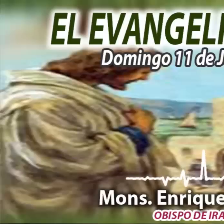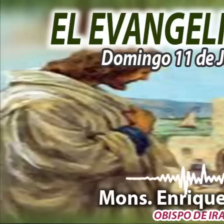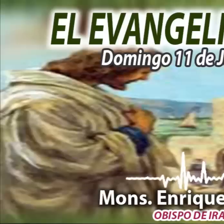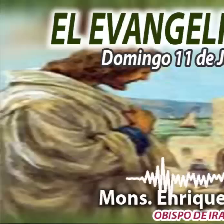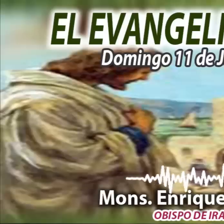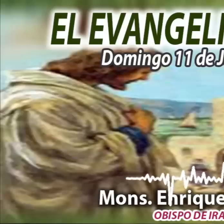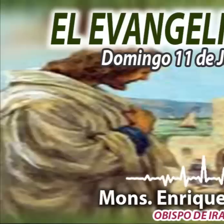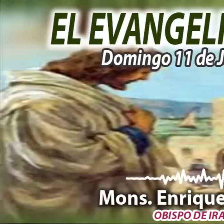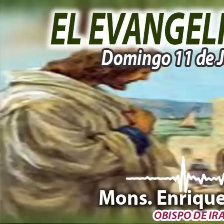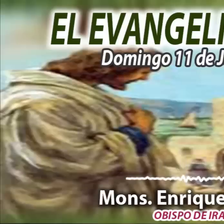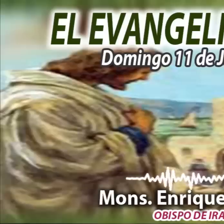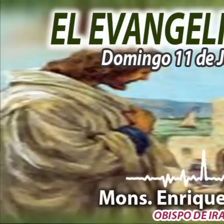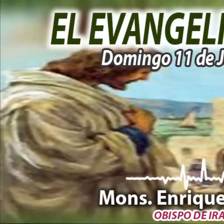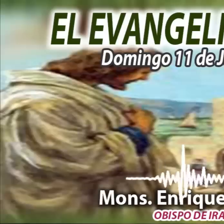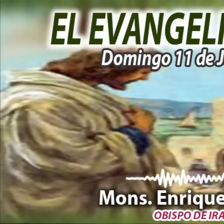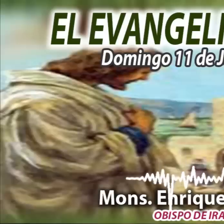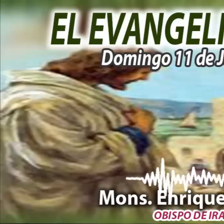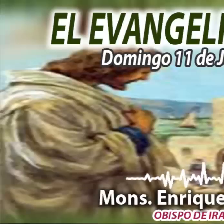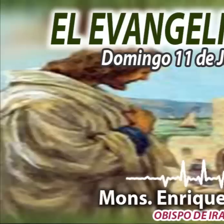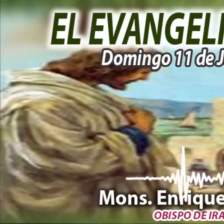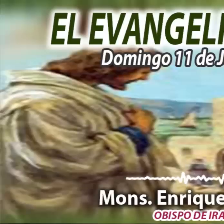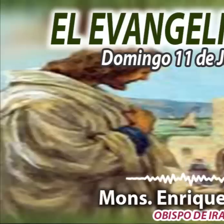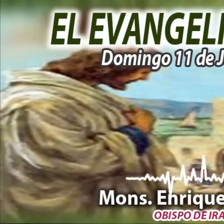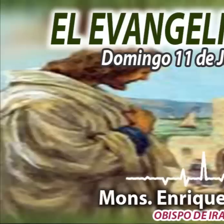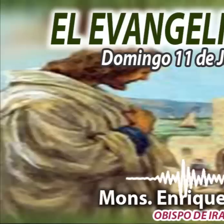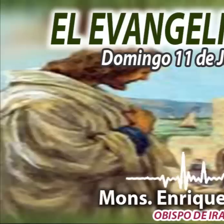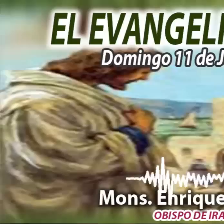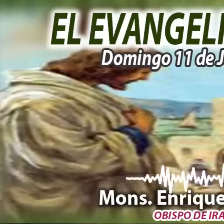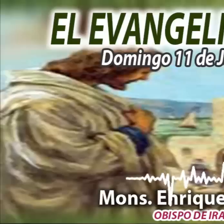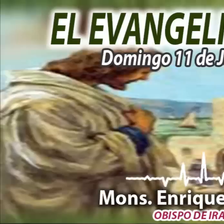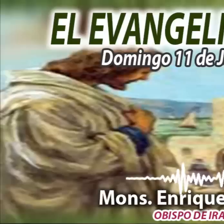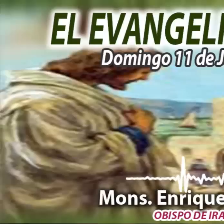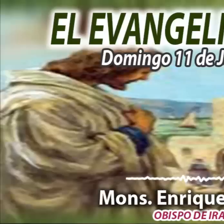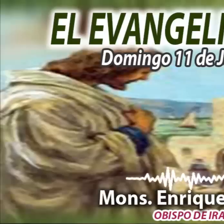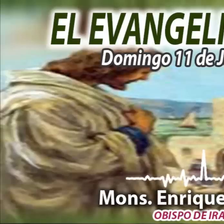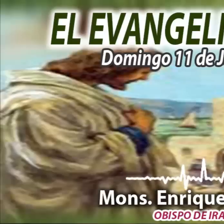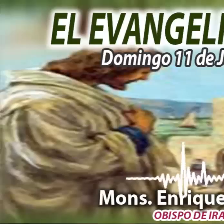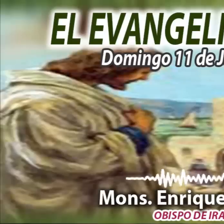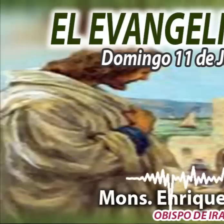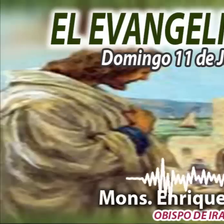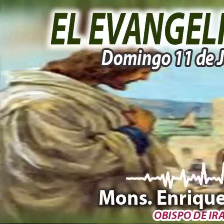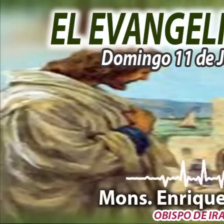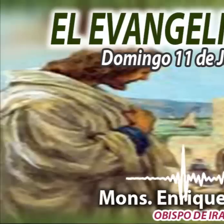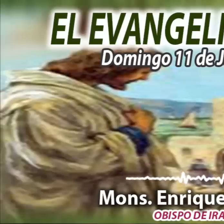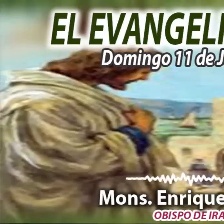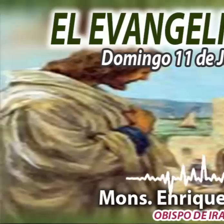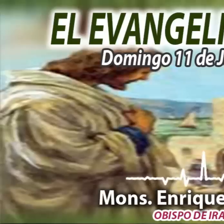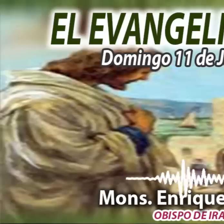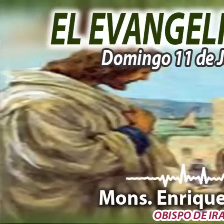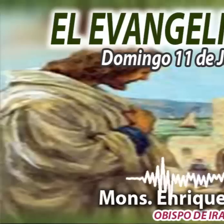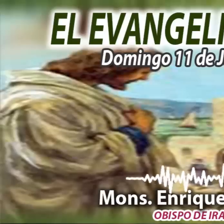Dispuso Dios en su sabiduría, revelarse a sí mismo y dar a conocer el misterio de su voluntad.